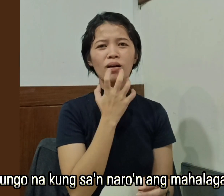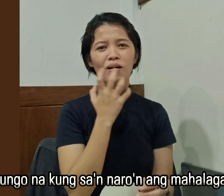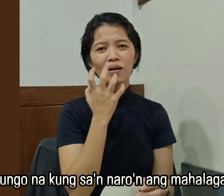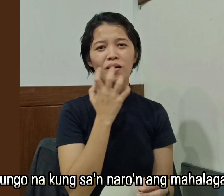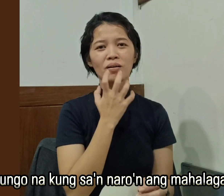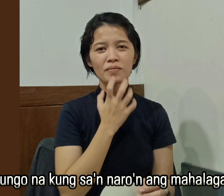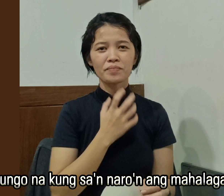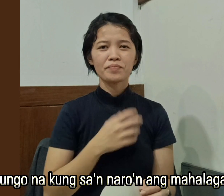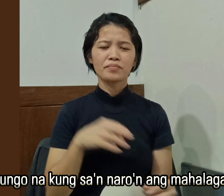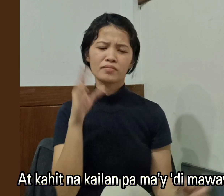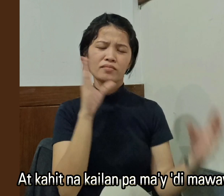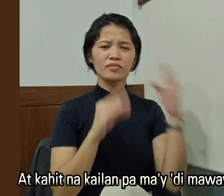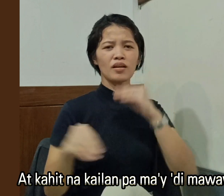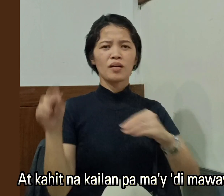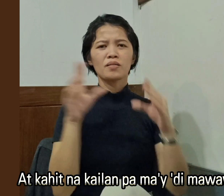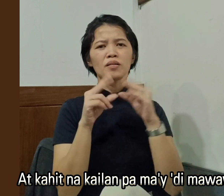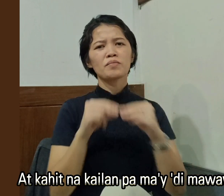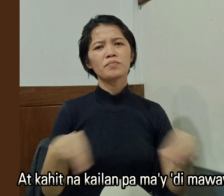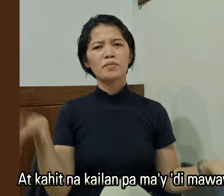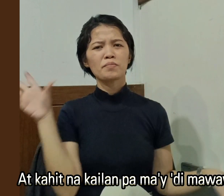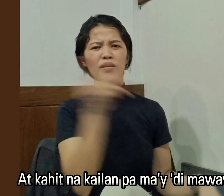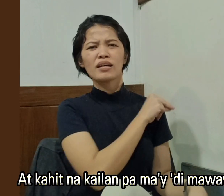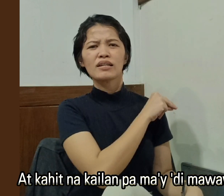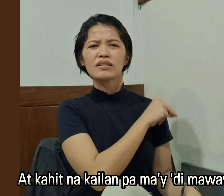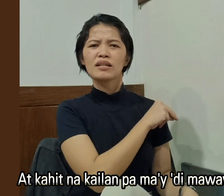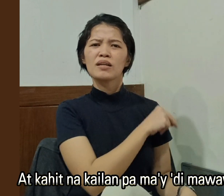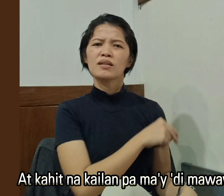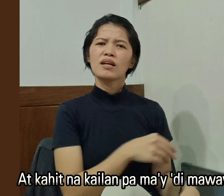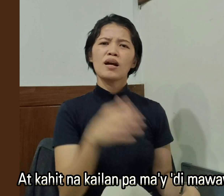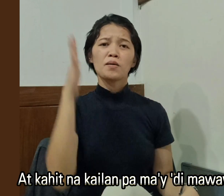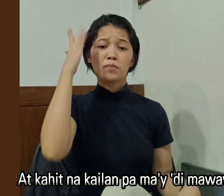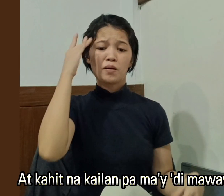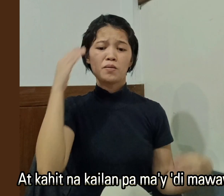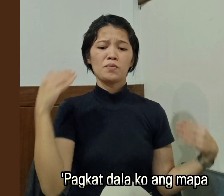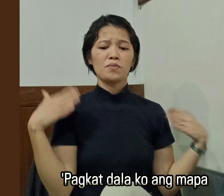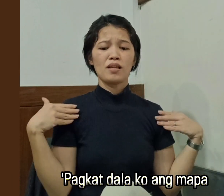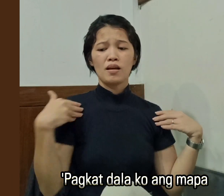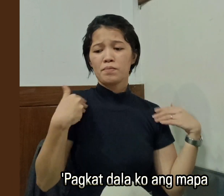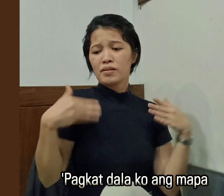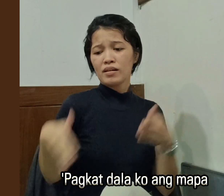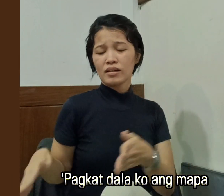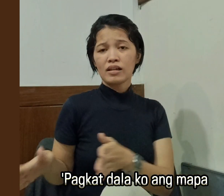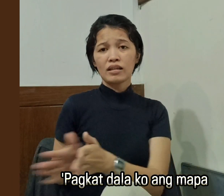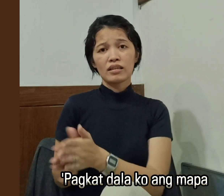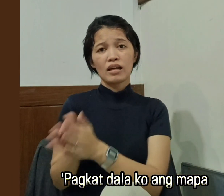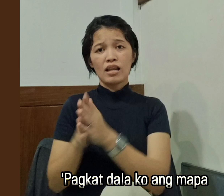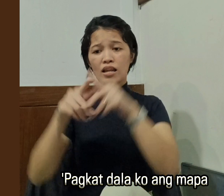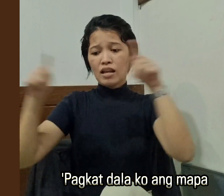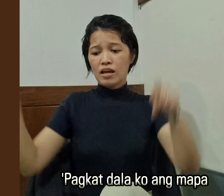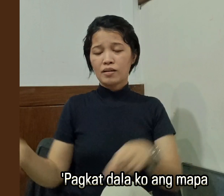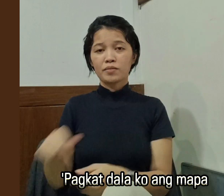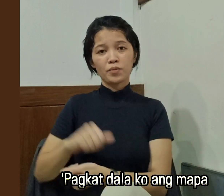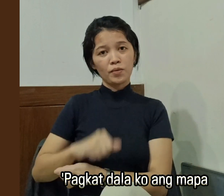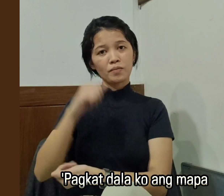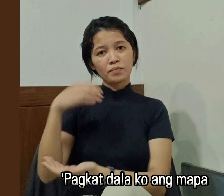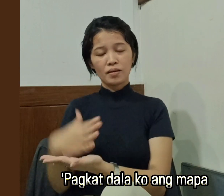At kahit na kilampang may di mawa Wala pagkat kalala kong